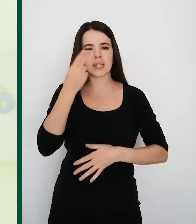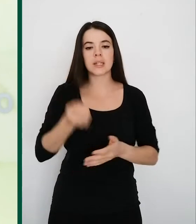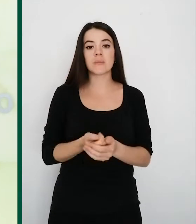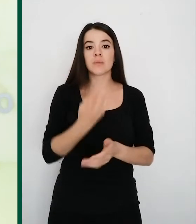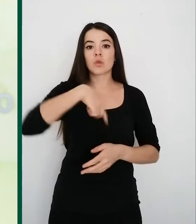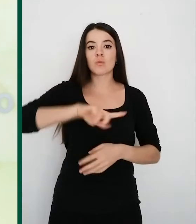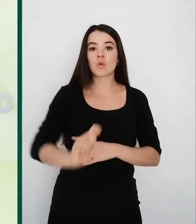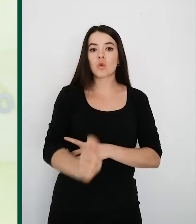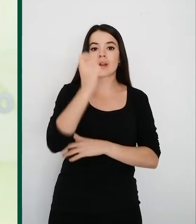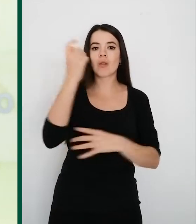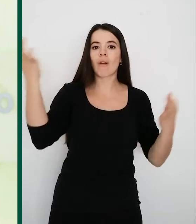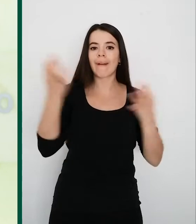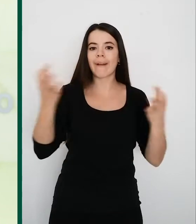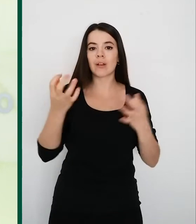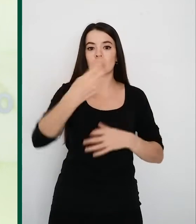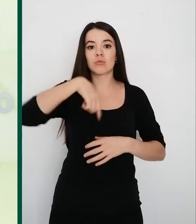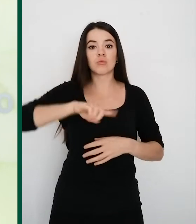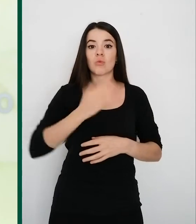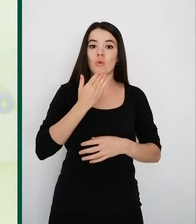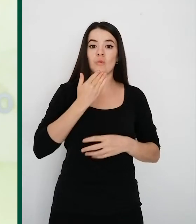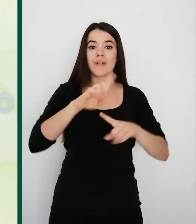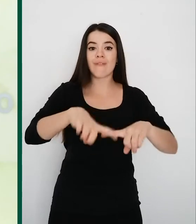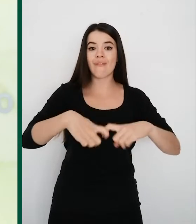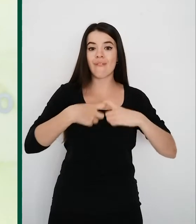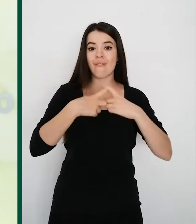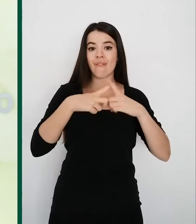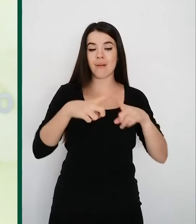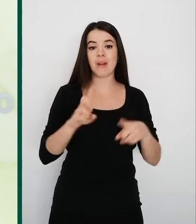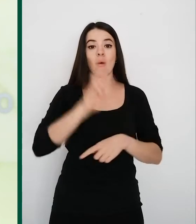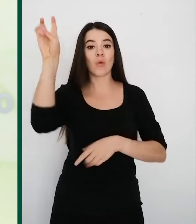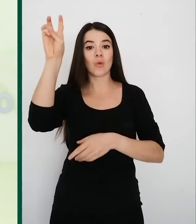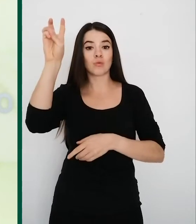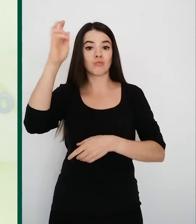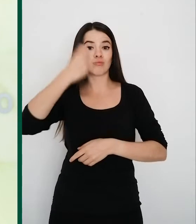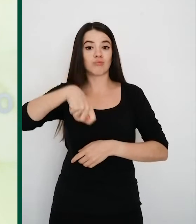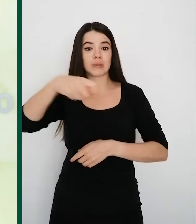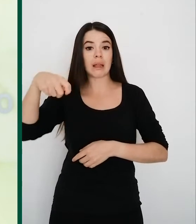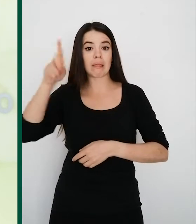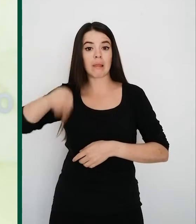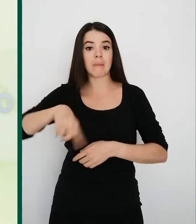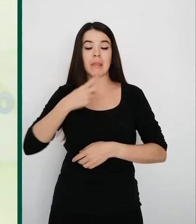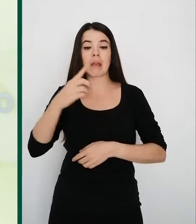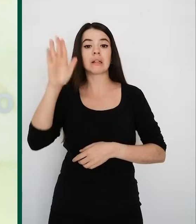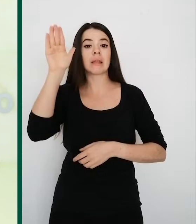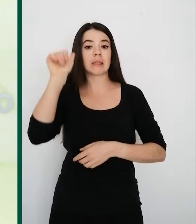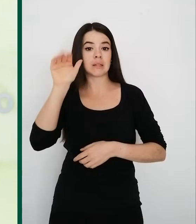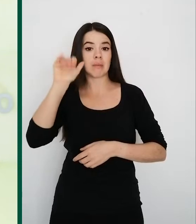conseguido ser casi una familia, lo decían ahora también otros presidentes cuando se despedían de momento de estas